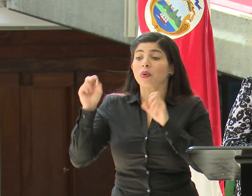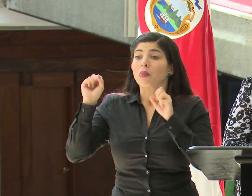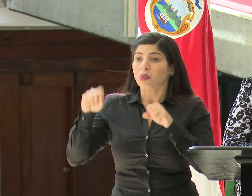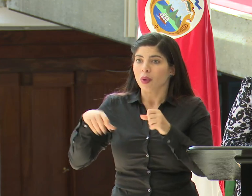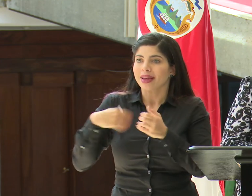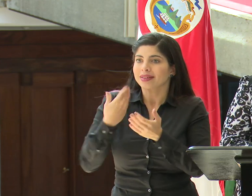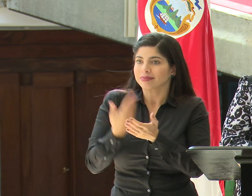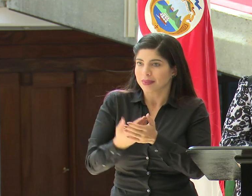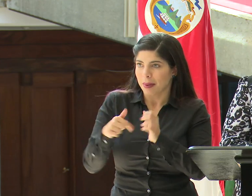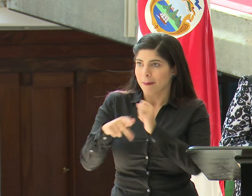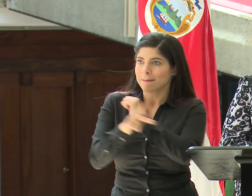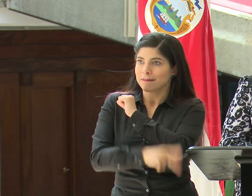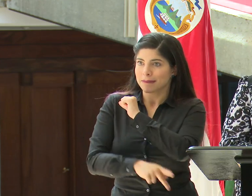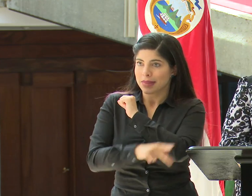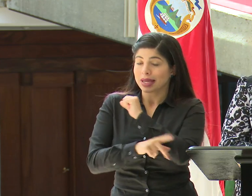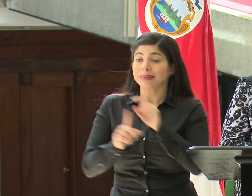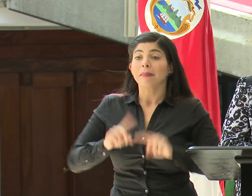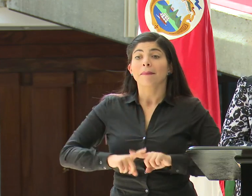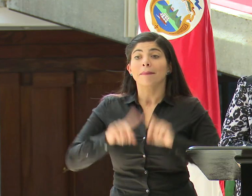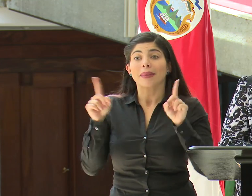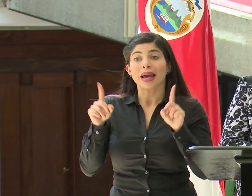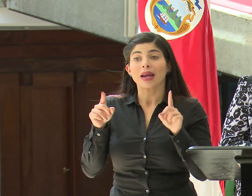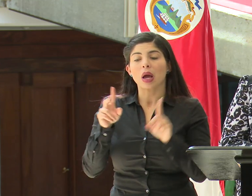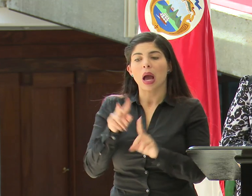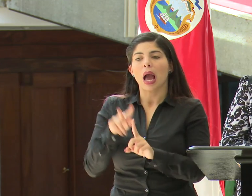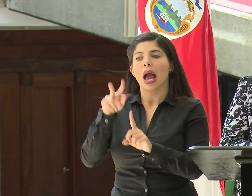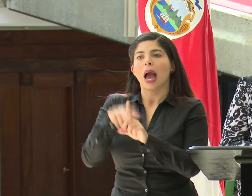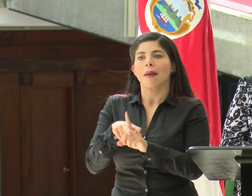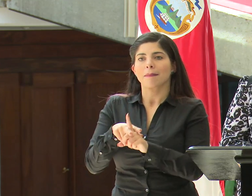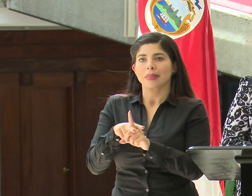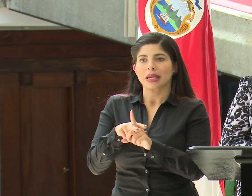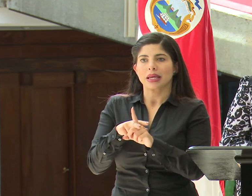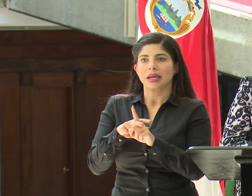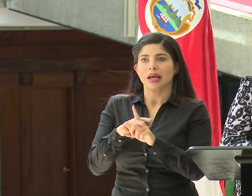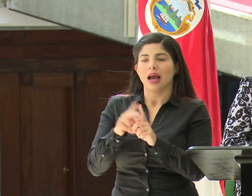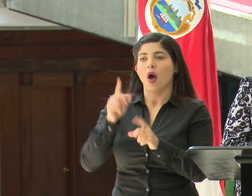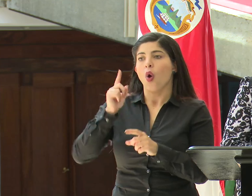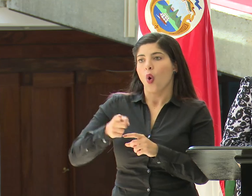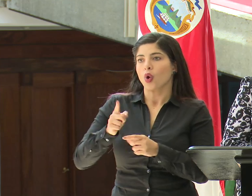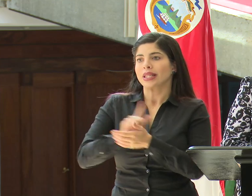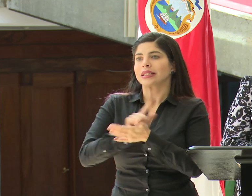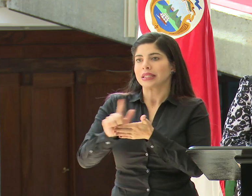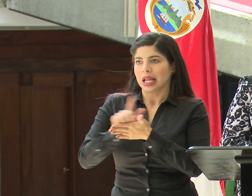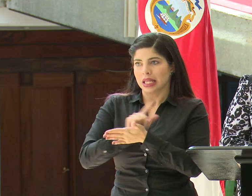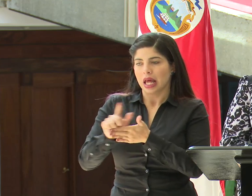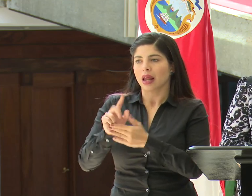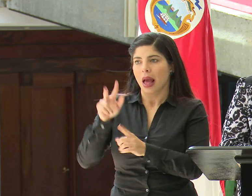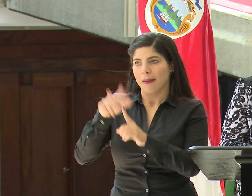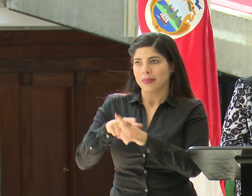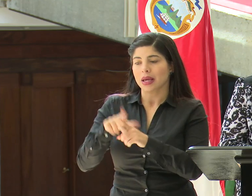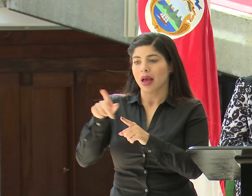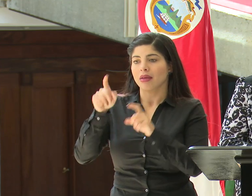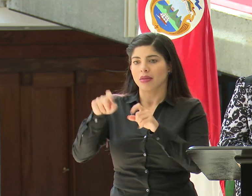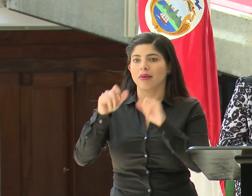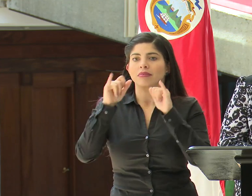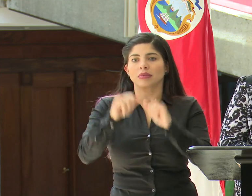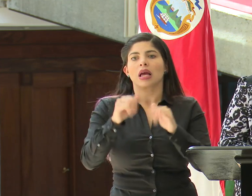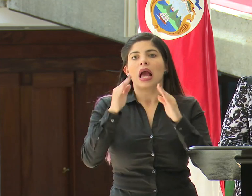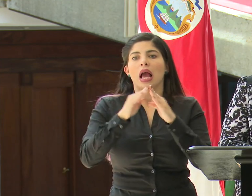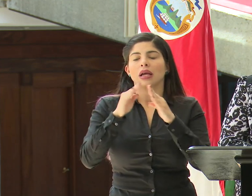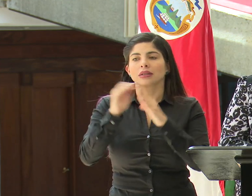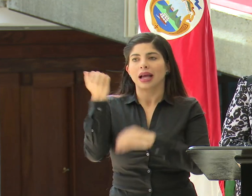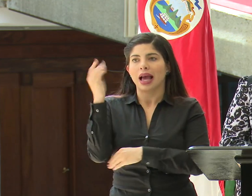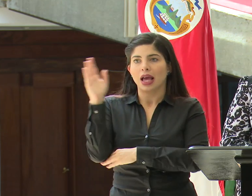territorio nacional, sin embargo, se les va a aplicar la medida sanitaria, la orden sanitaria de quedarse en casa por 14